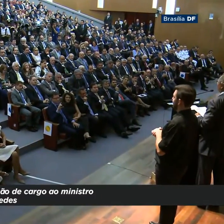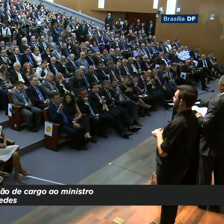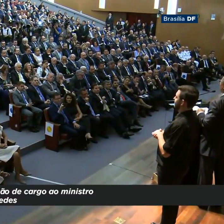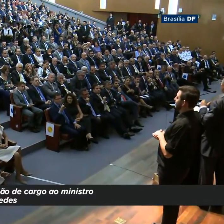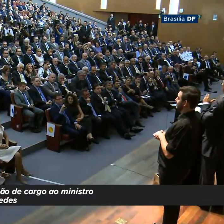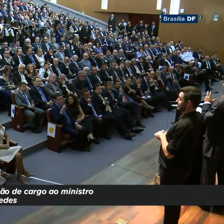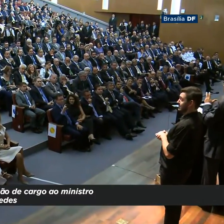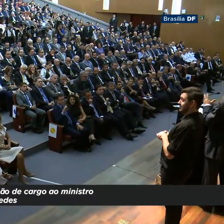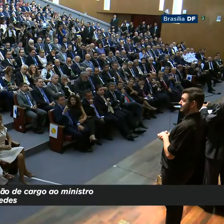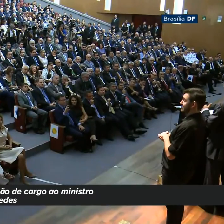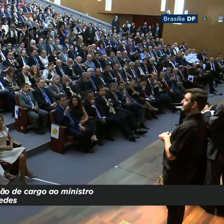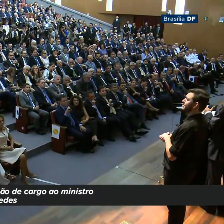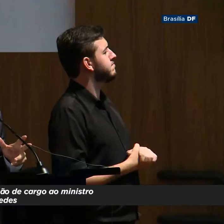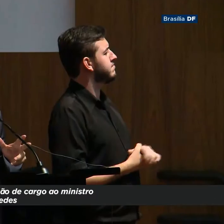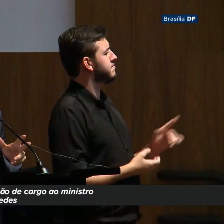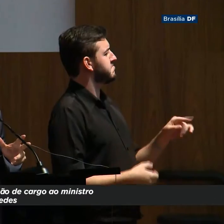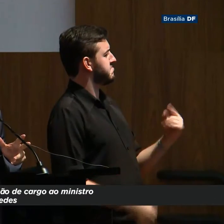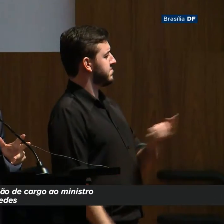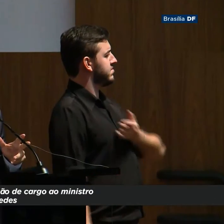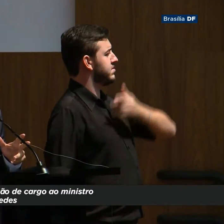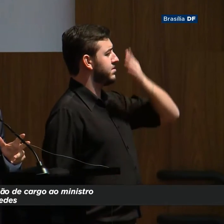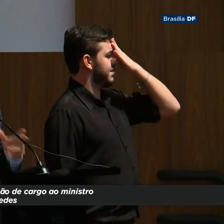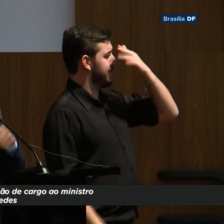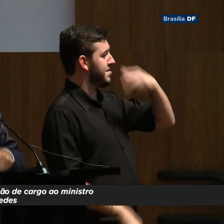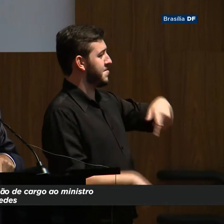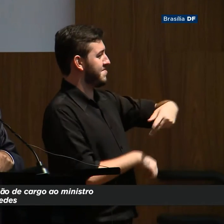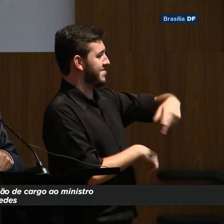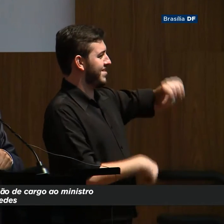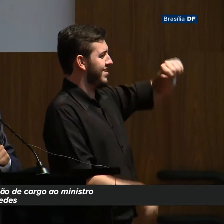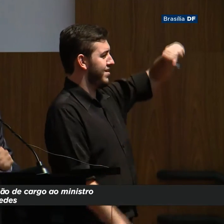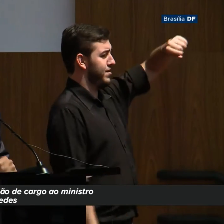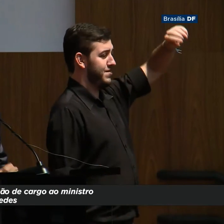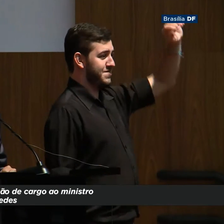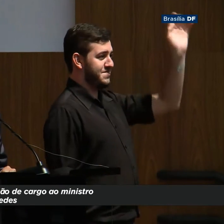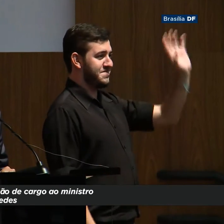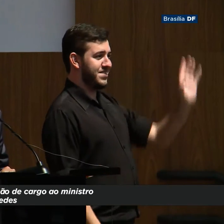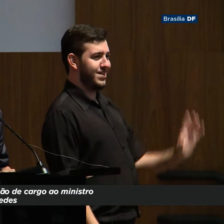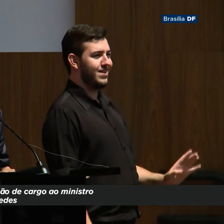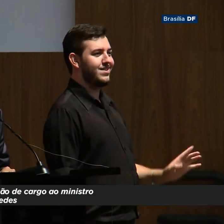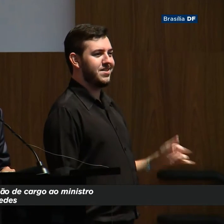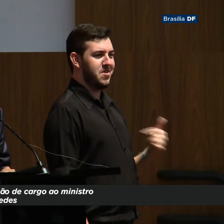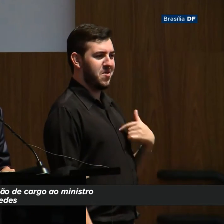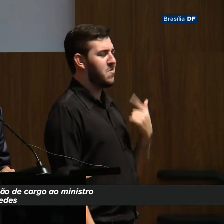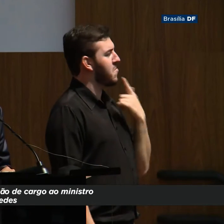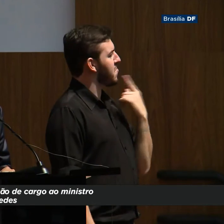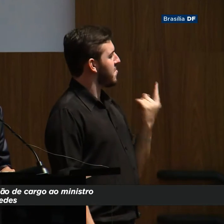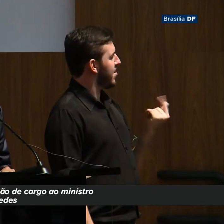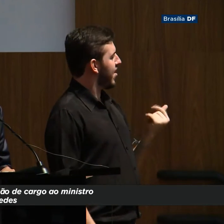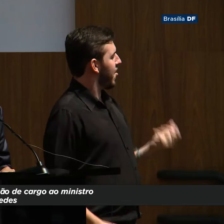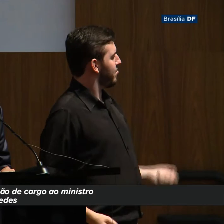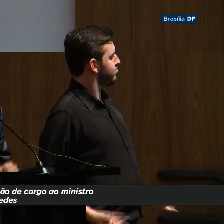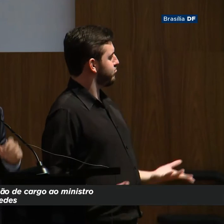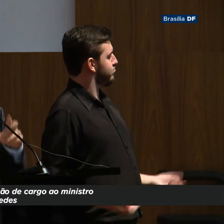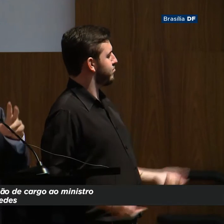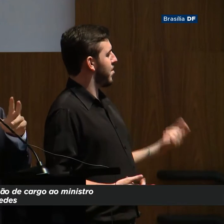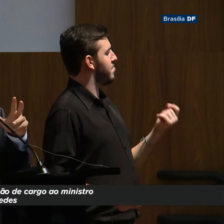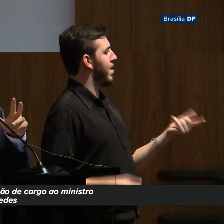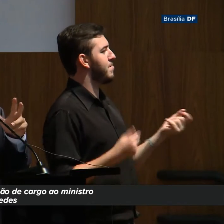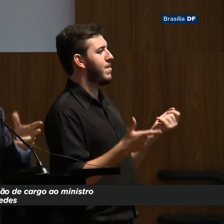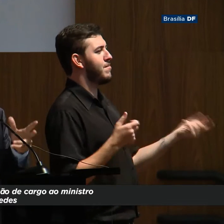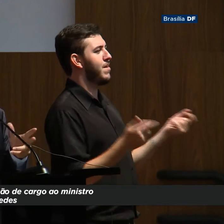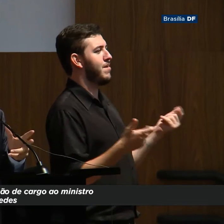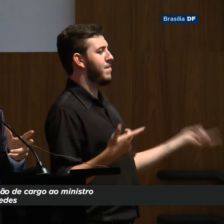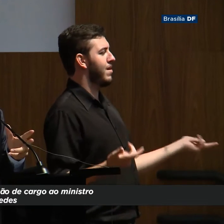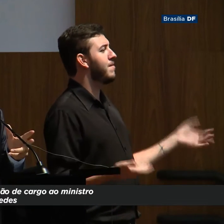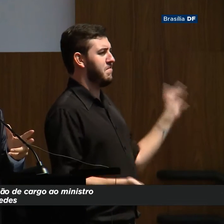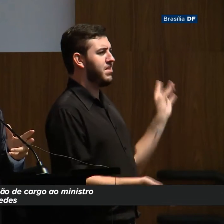O Estado gasta muito e gasta mal quando você examina os gastos. O Estado que devia